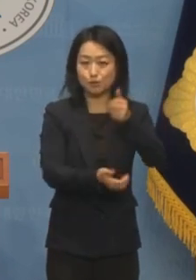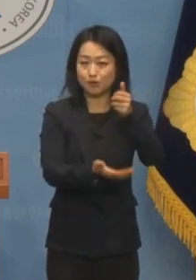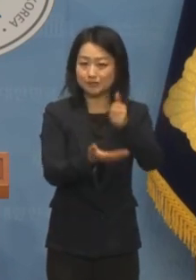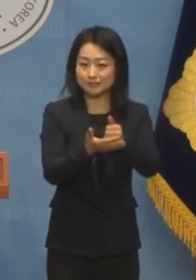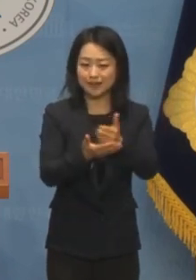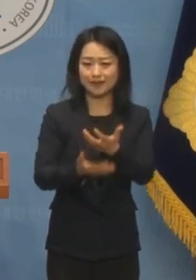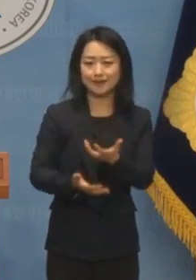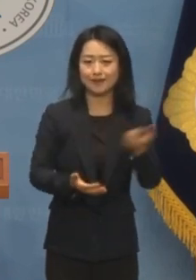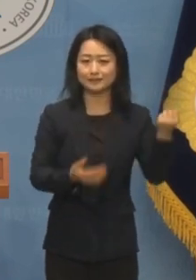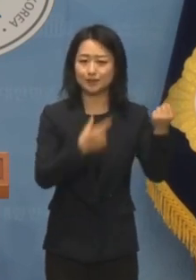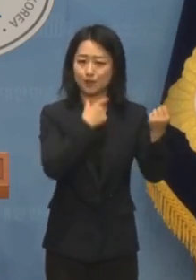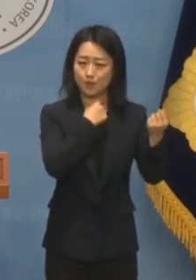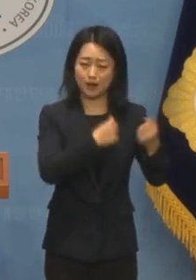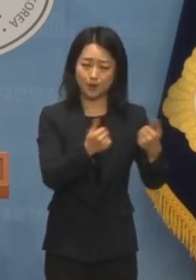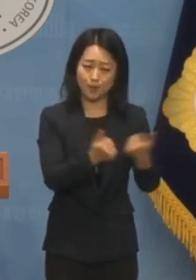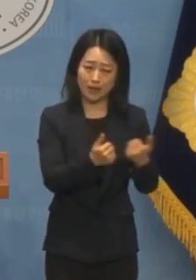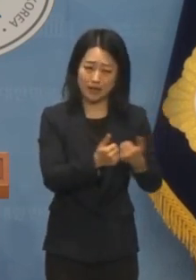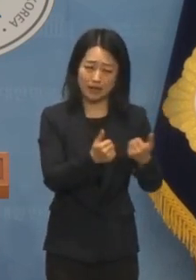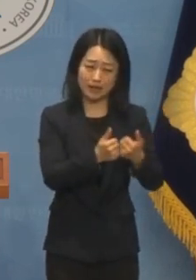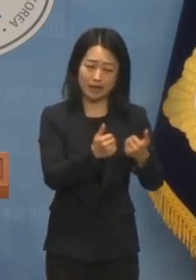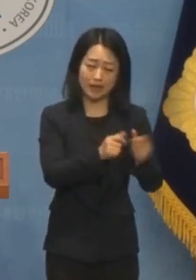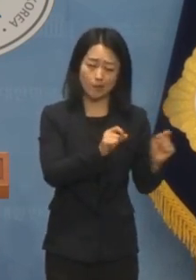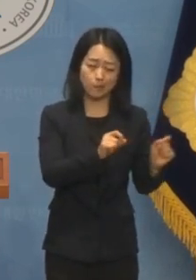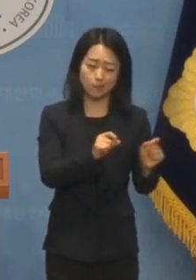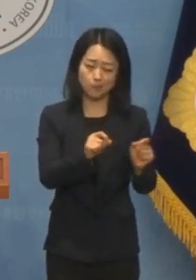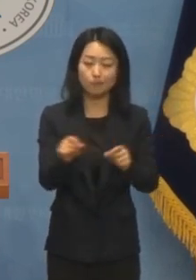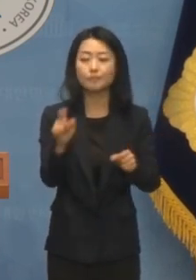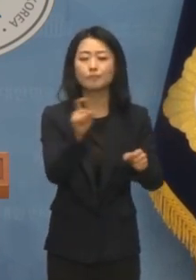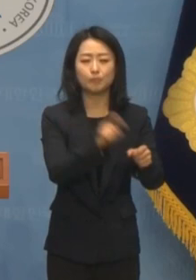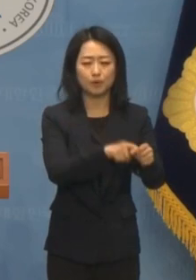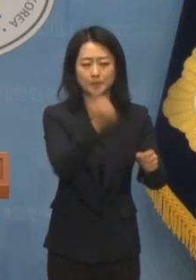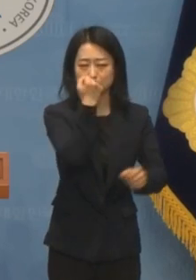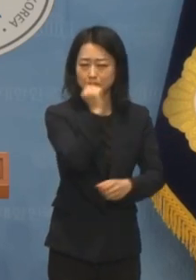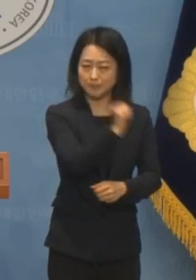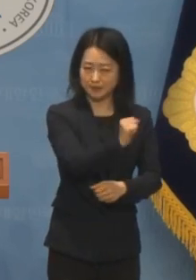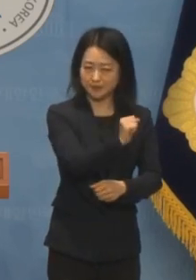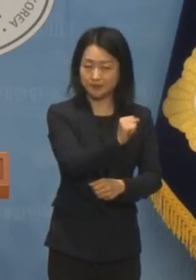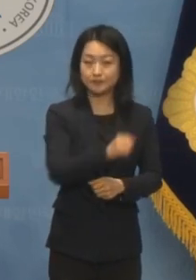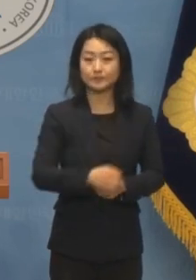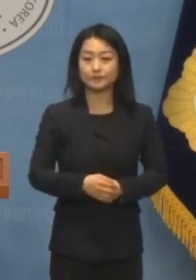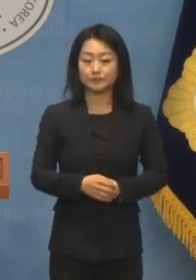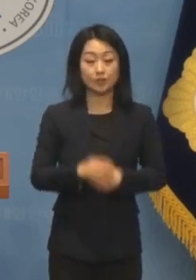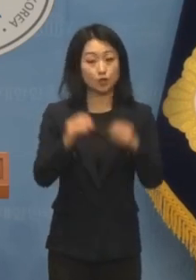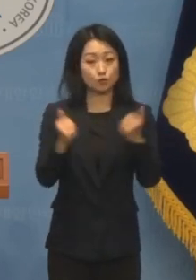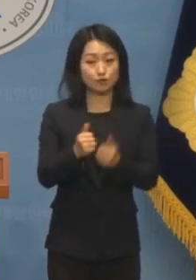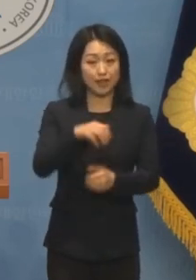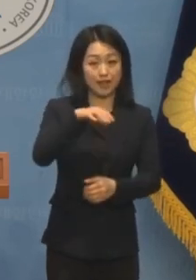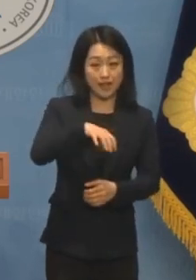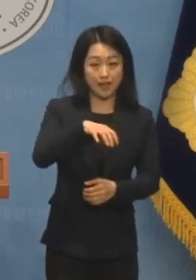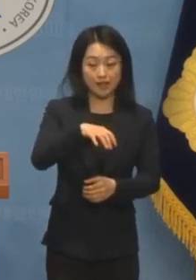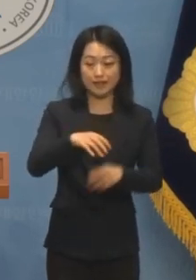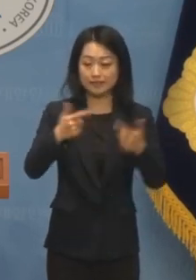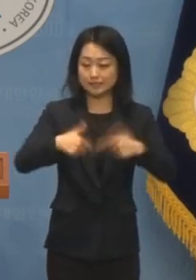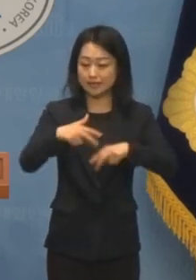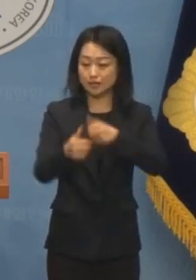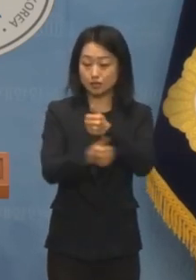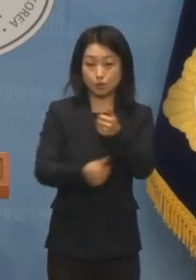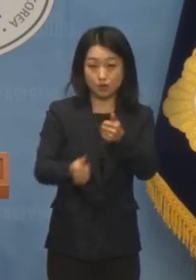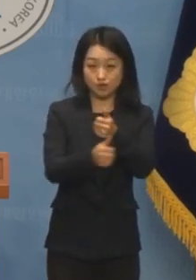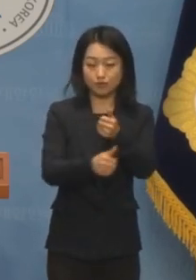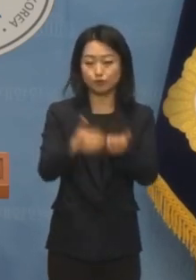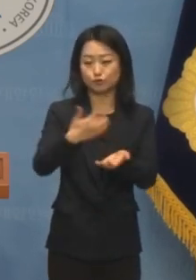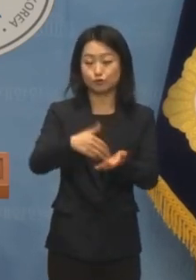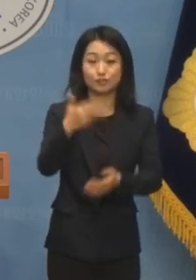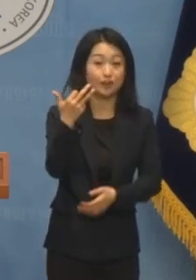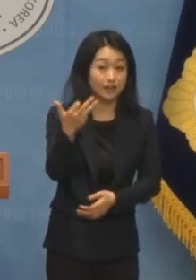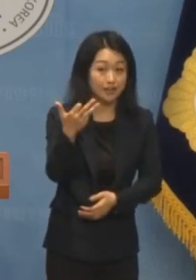앉아서 회의를 못 열게 하려는 겁니다. 국회는 전체 18개 상임위원회 가운데